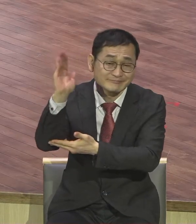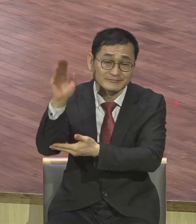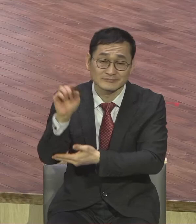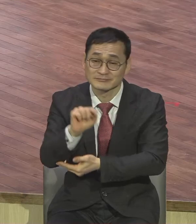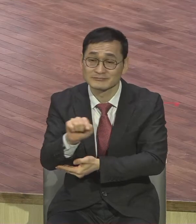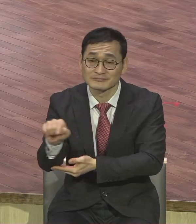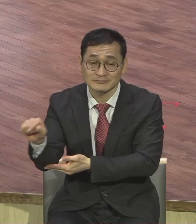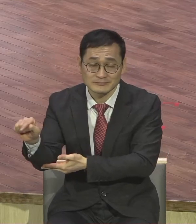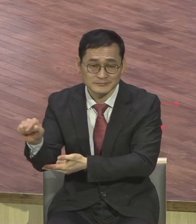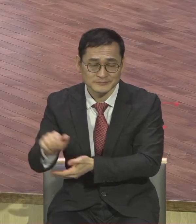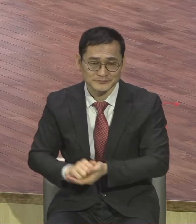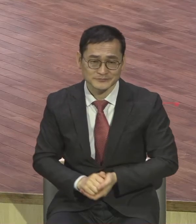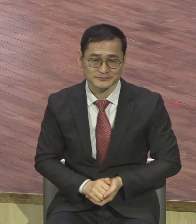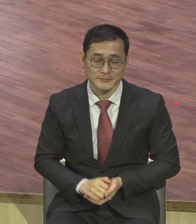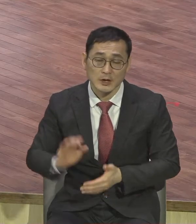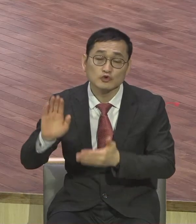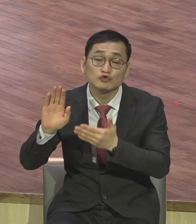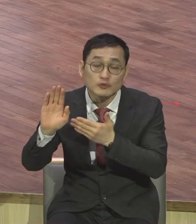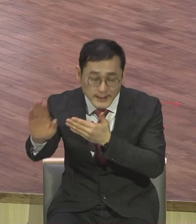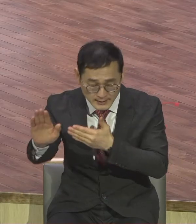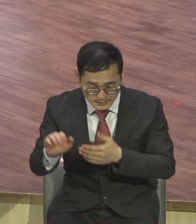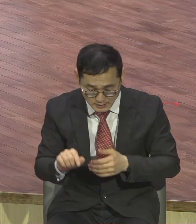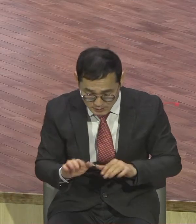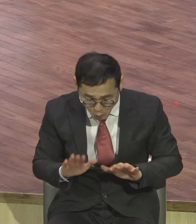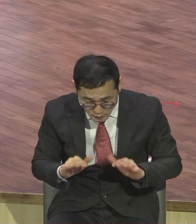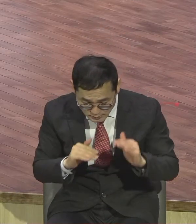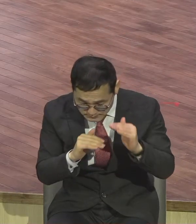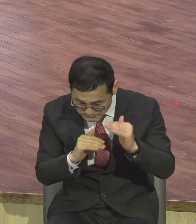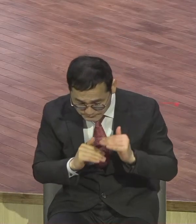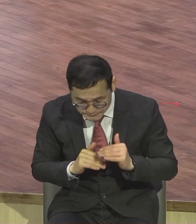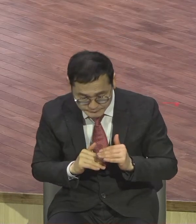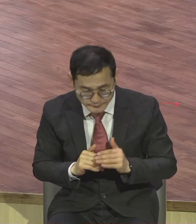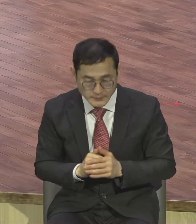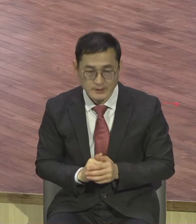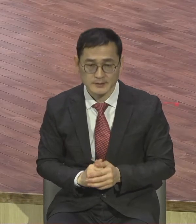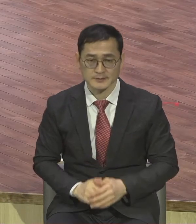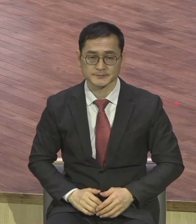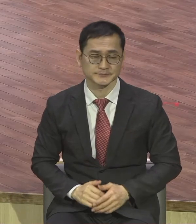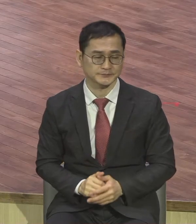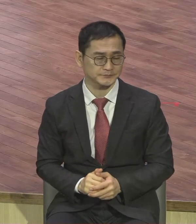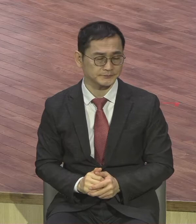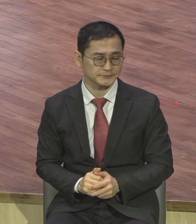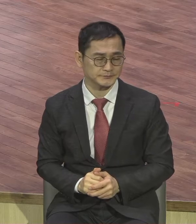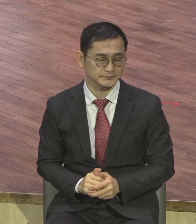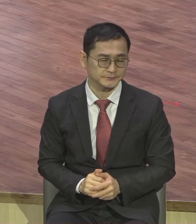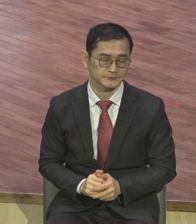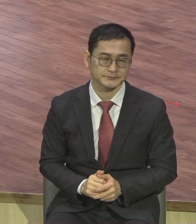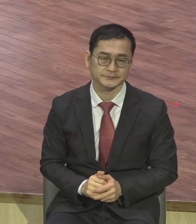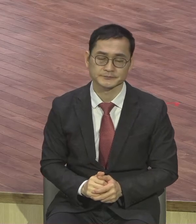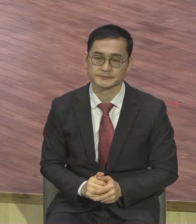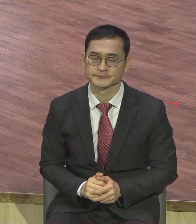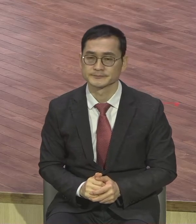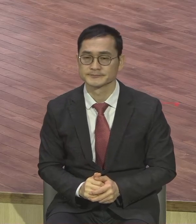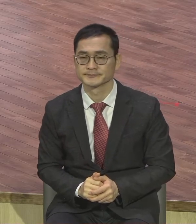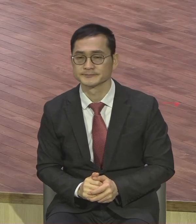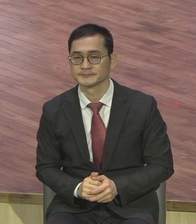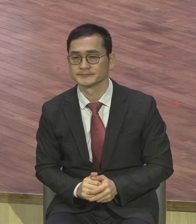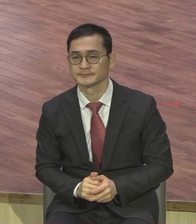좀 그렇게 독특하게 말씀을 하신 게 그게 뭐냐 이 모든 것을